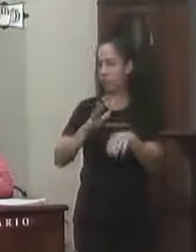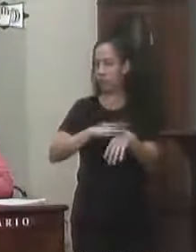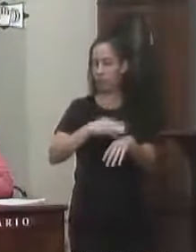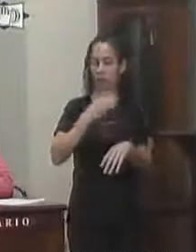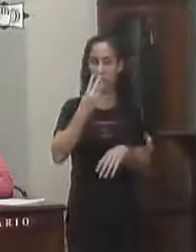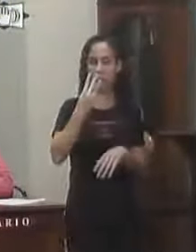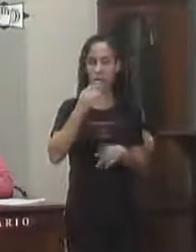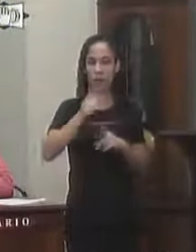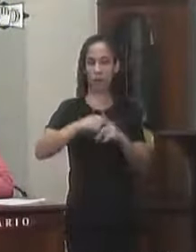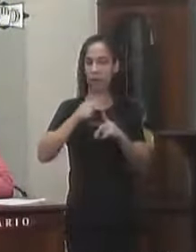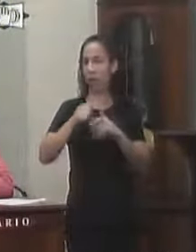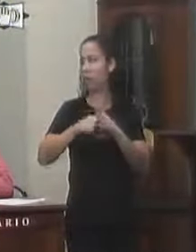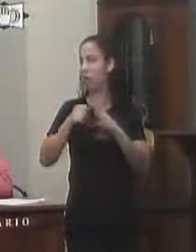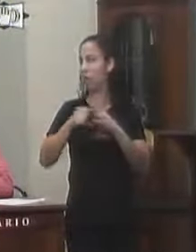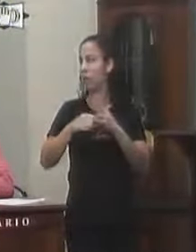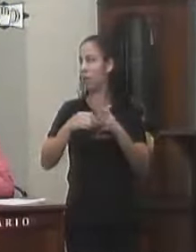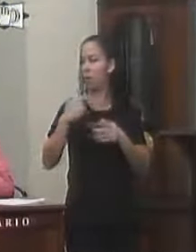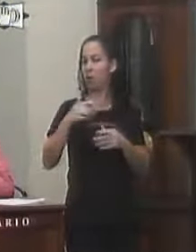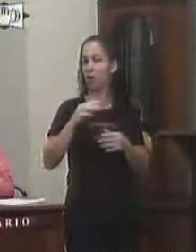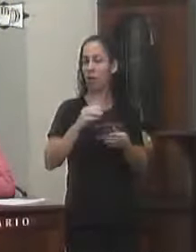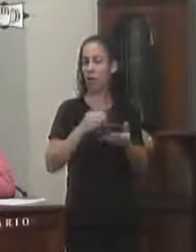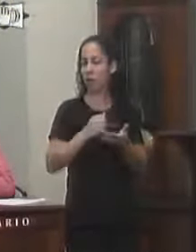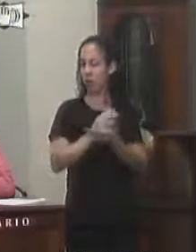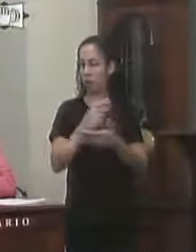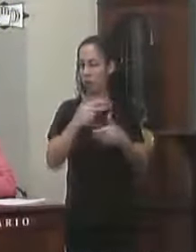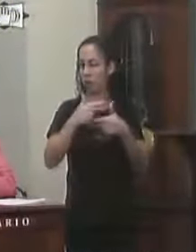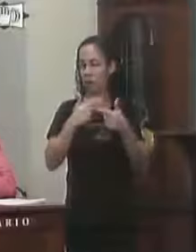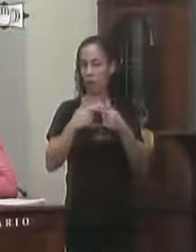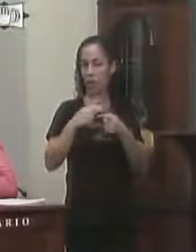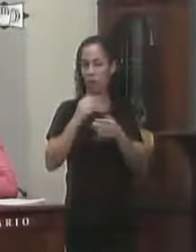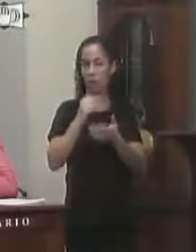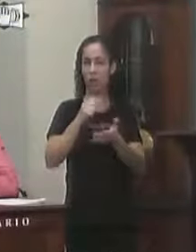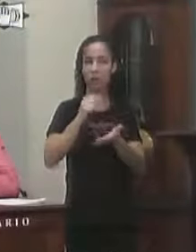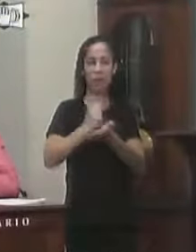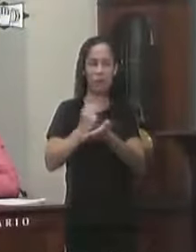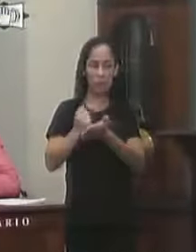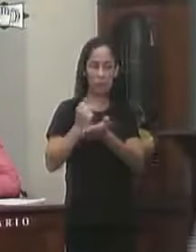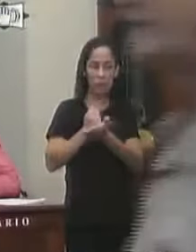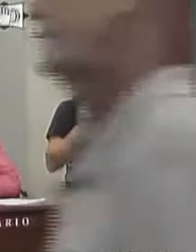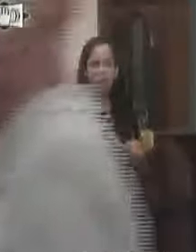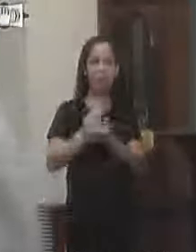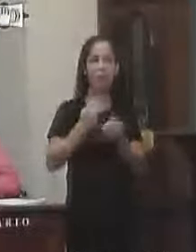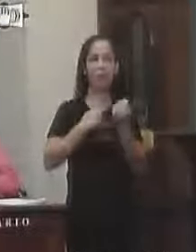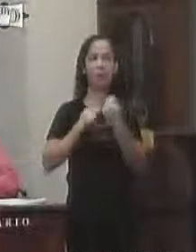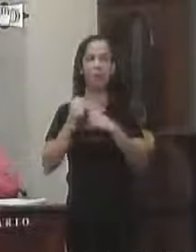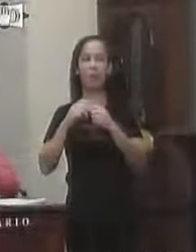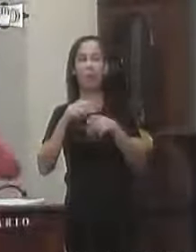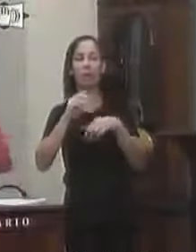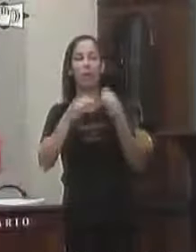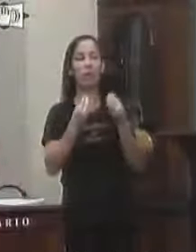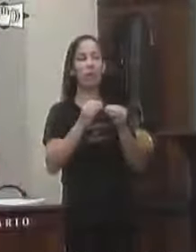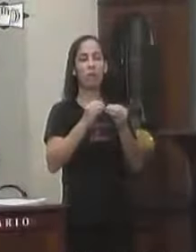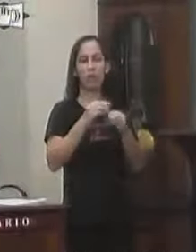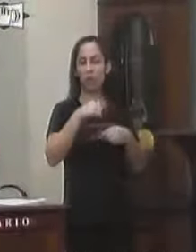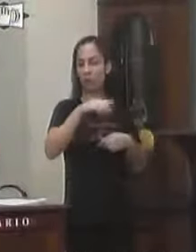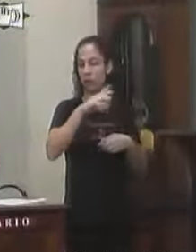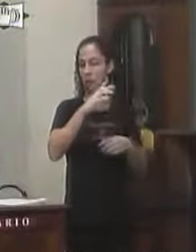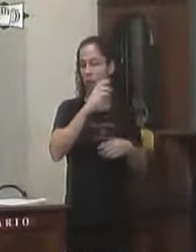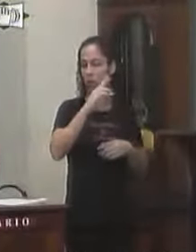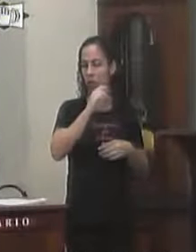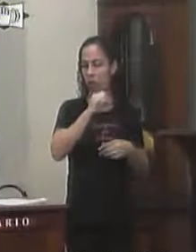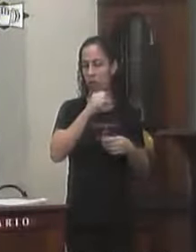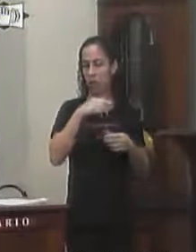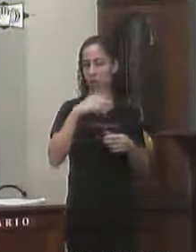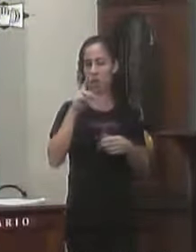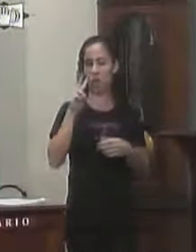três meses Sem cesta básica Porque é o período Do processo administrativo Que vai para o setor De compras Foi no craje da Varginha Não tinha